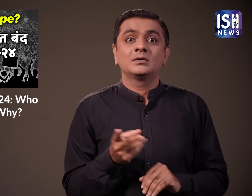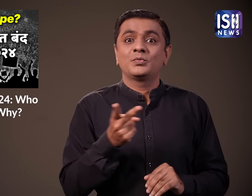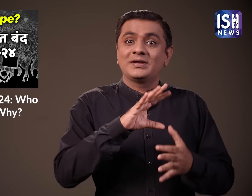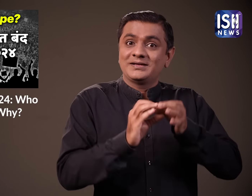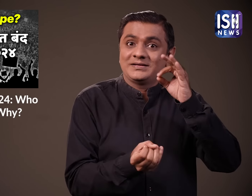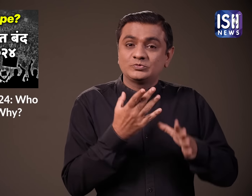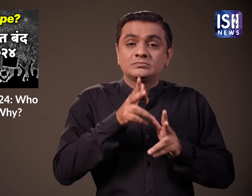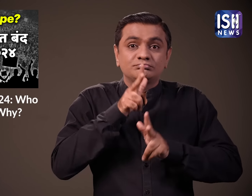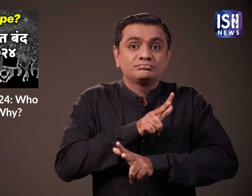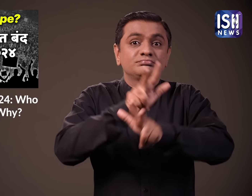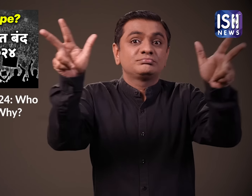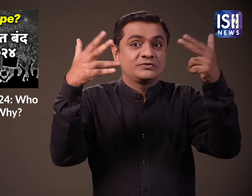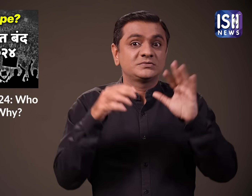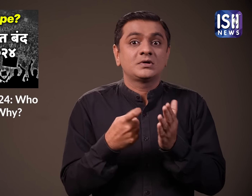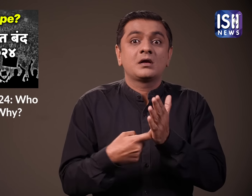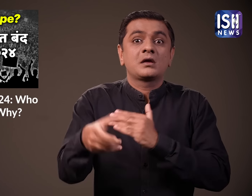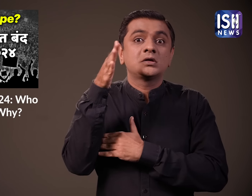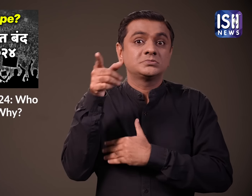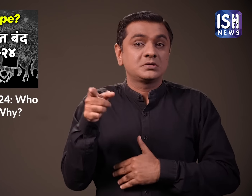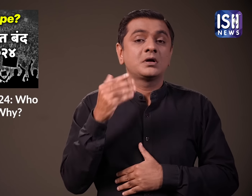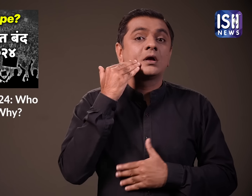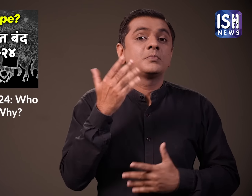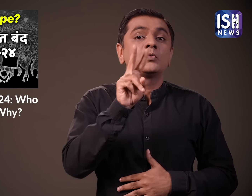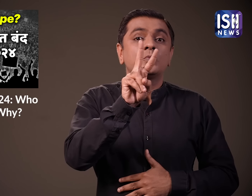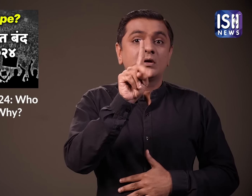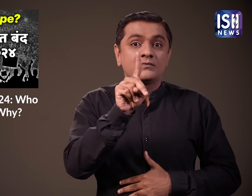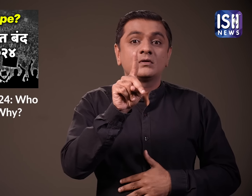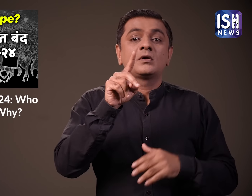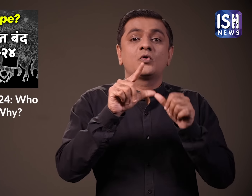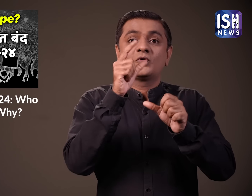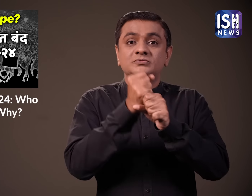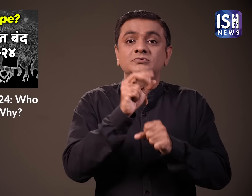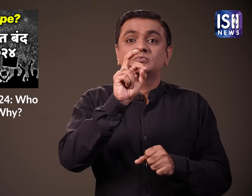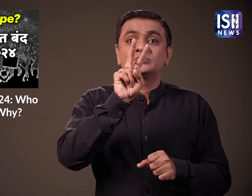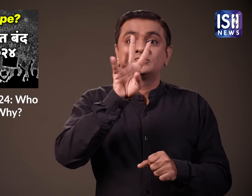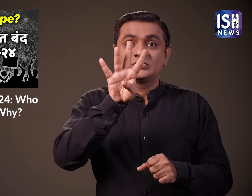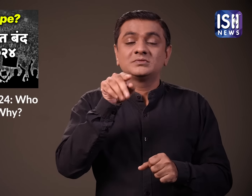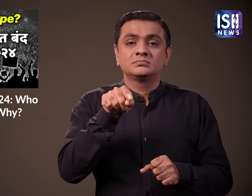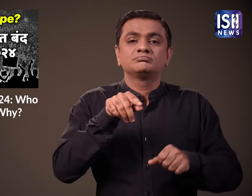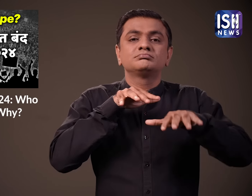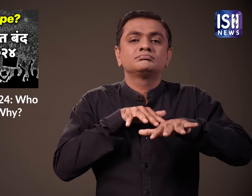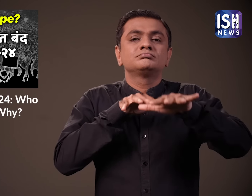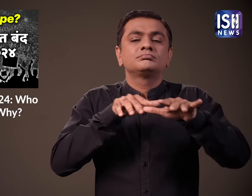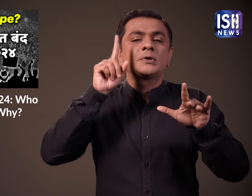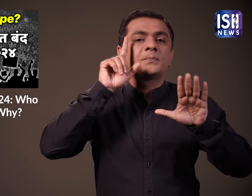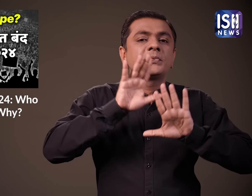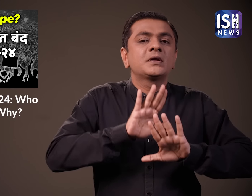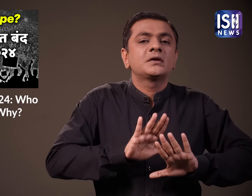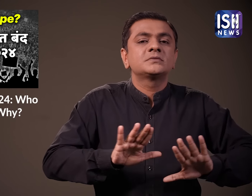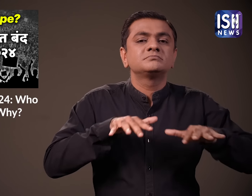इन दोनों संगठनों ने 21 अगस 2024 को शान्टी पूर्ण देश्व्यापी हर्टाल की गोशना की